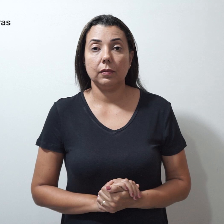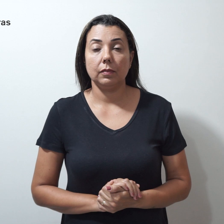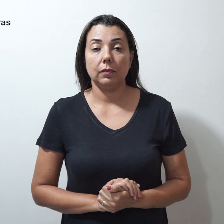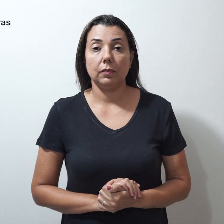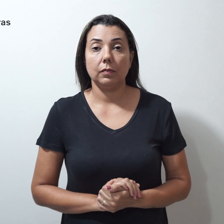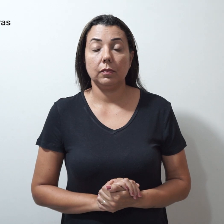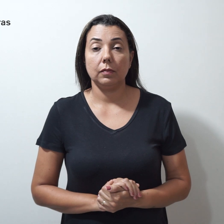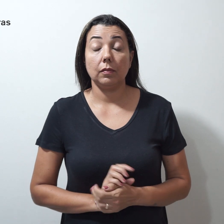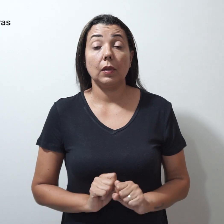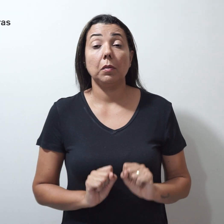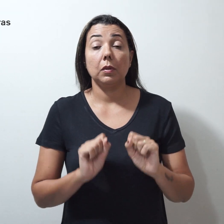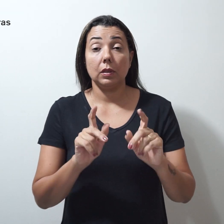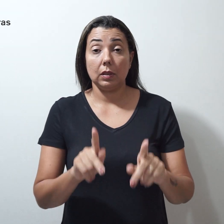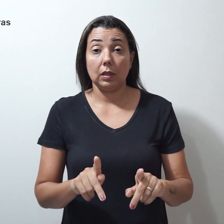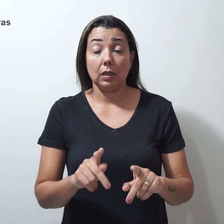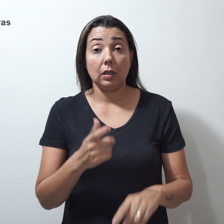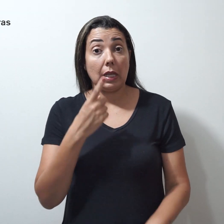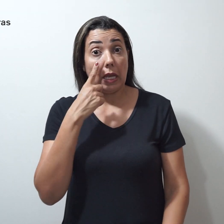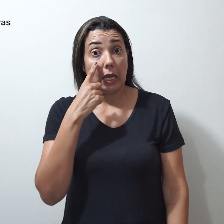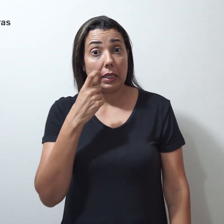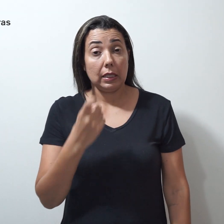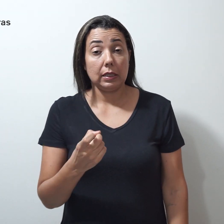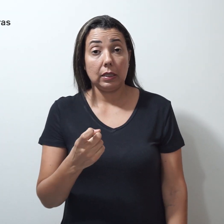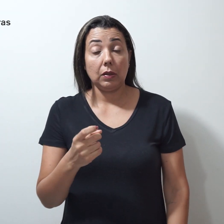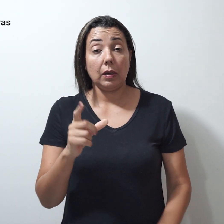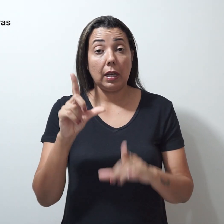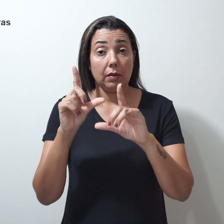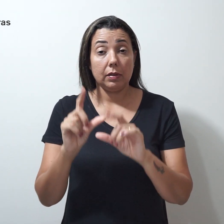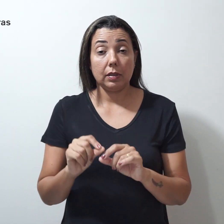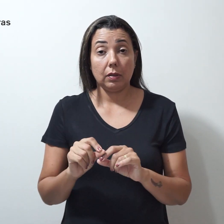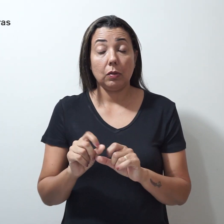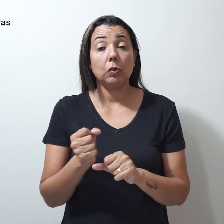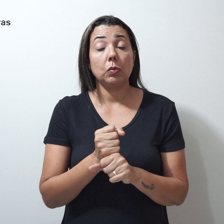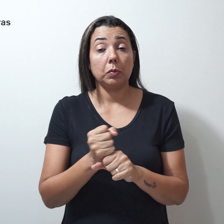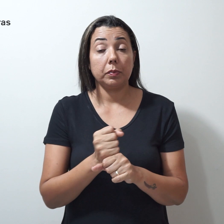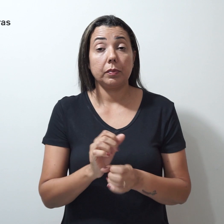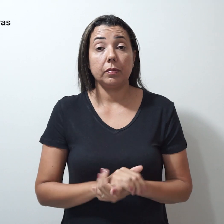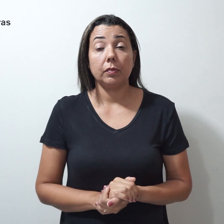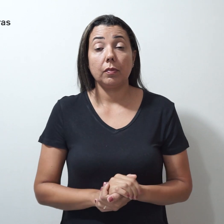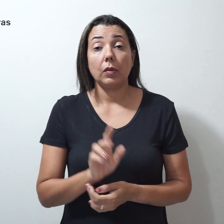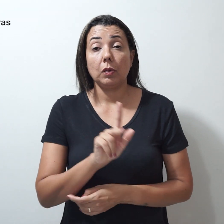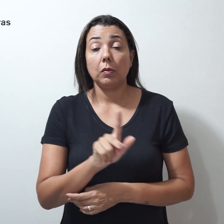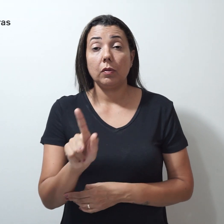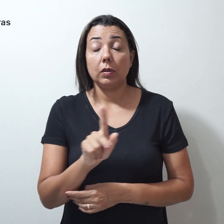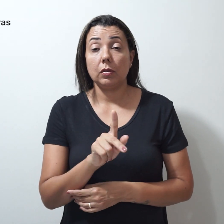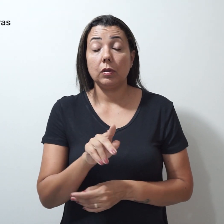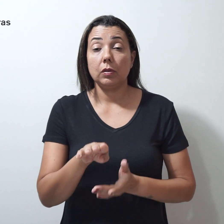Aposentado, fique atento à revisão de anuênios. Os professores e orientadores